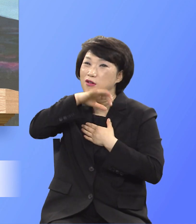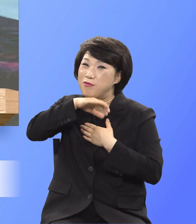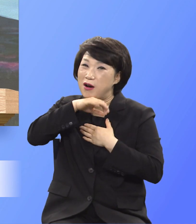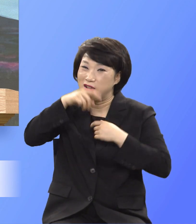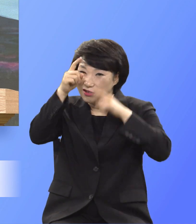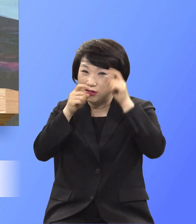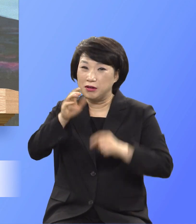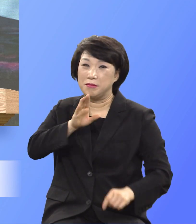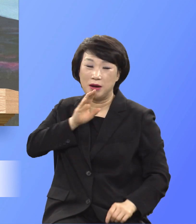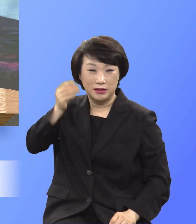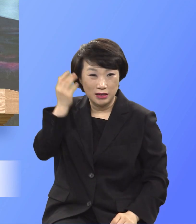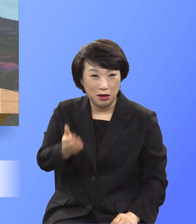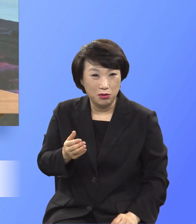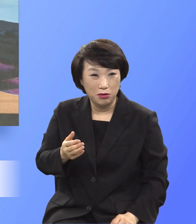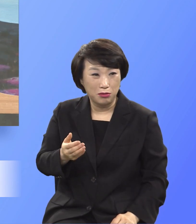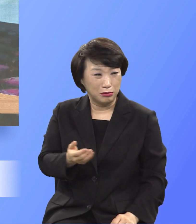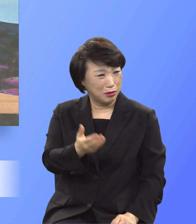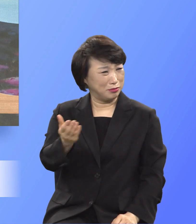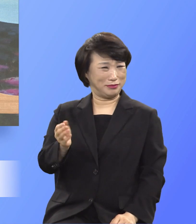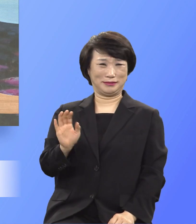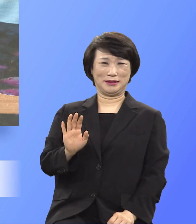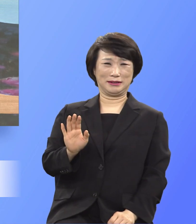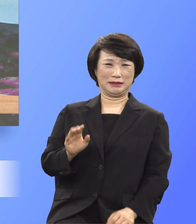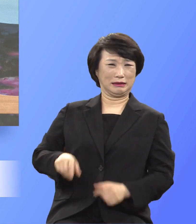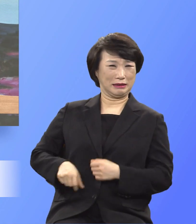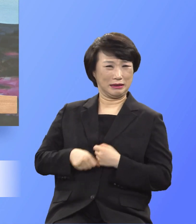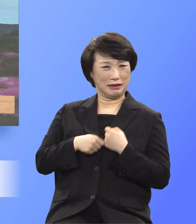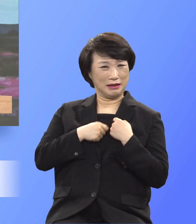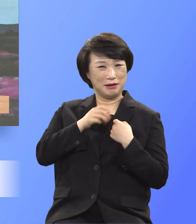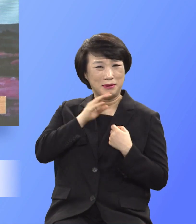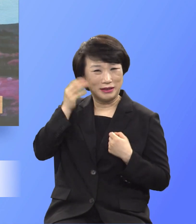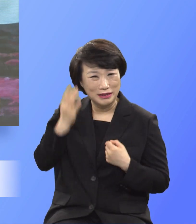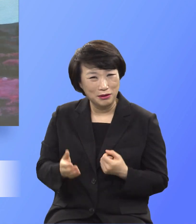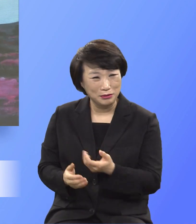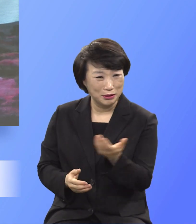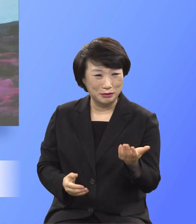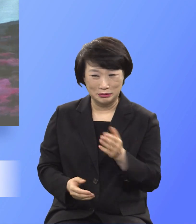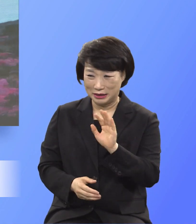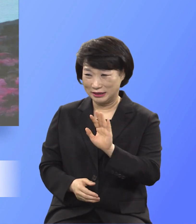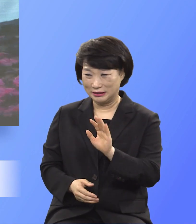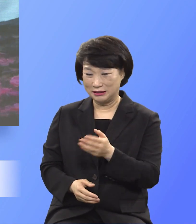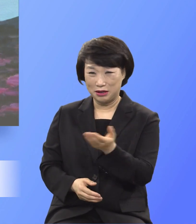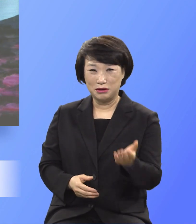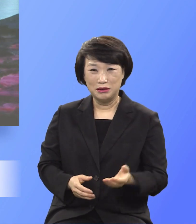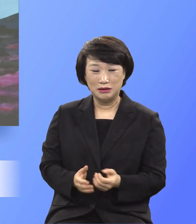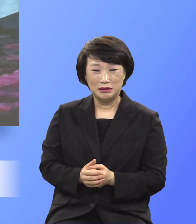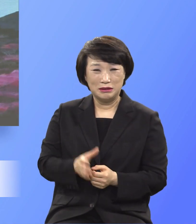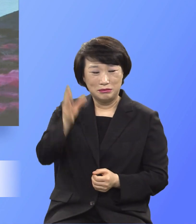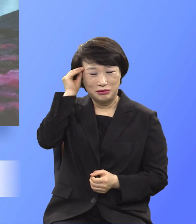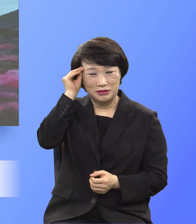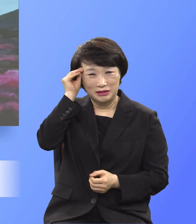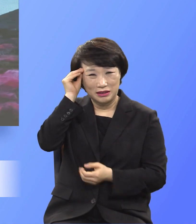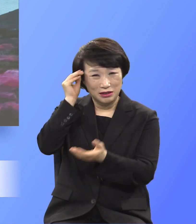불평이 있으며 짜증이 있으며 나태함이 있으며 게으름이 있으며 무지가 있으며 망각이 있으며